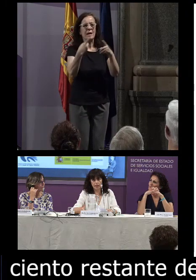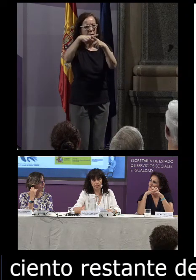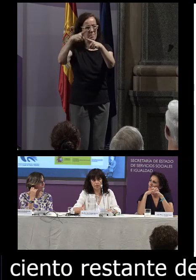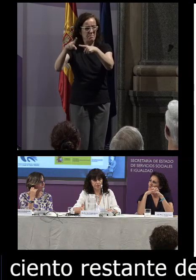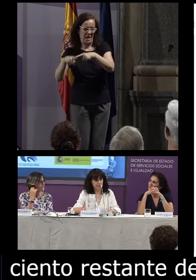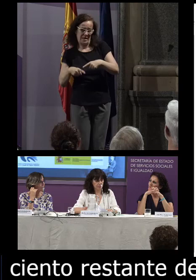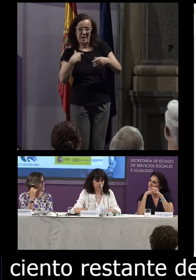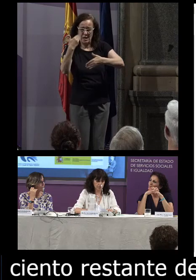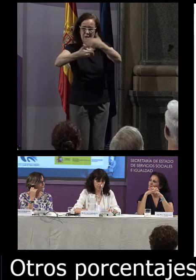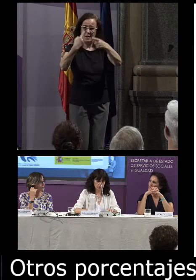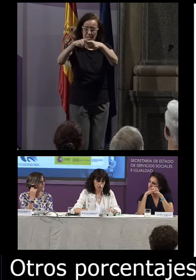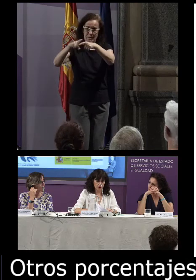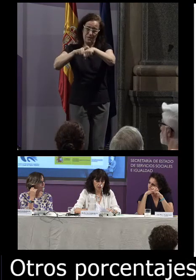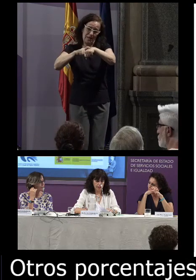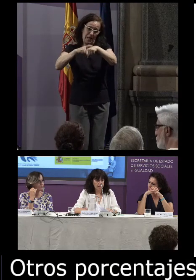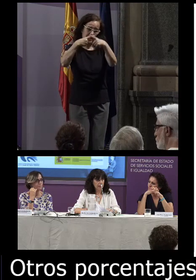misceláneo